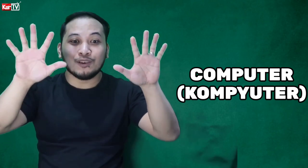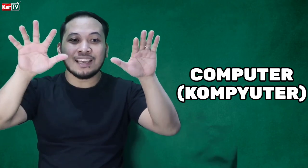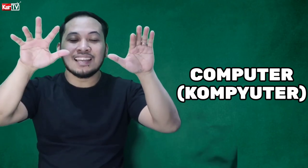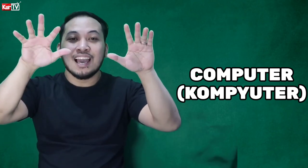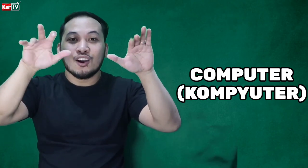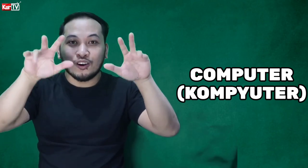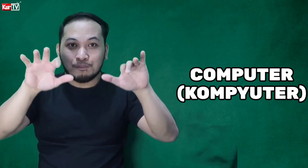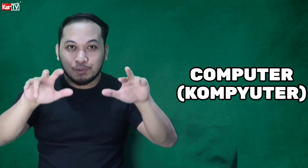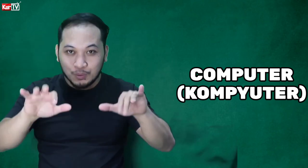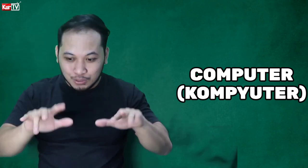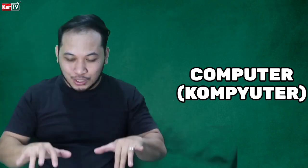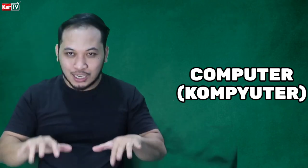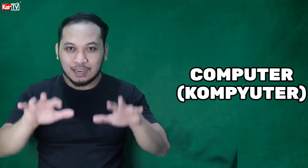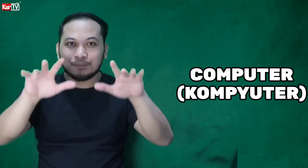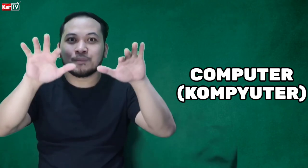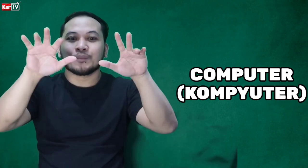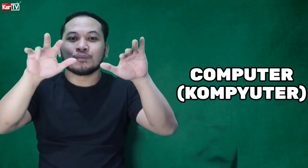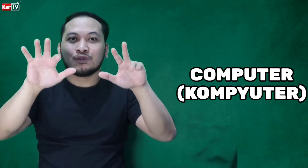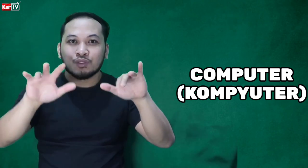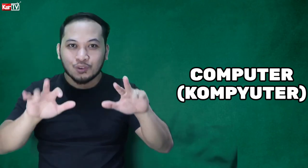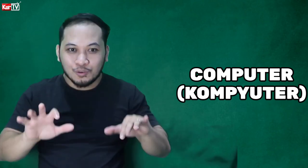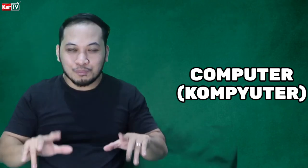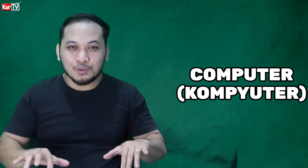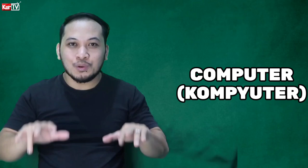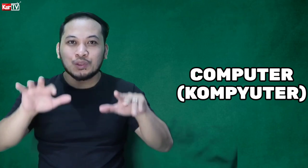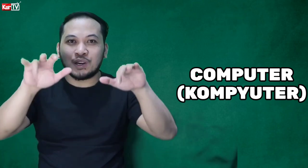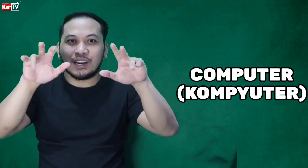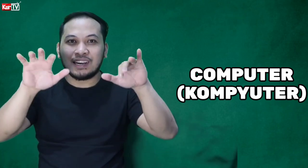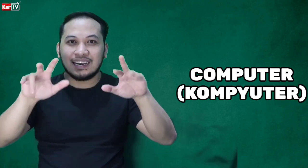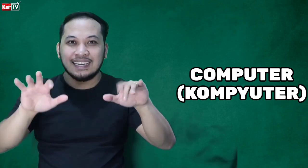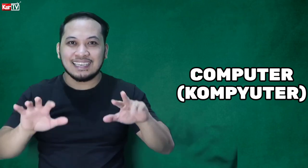mo. Ayan. Computer. Computer. Ayan.